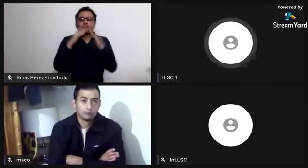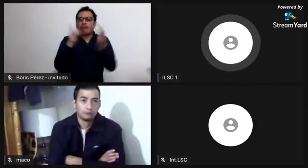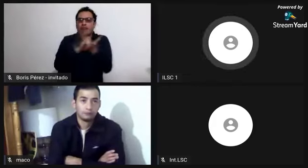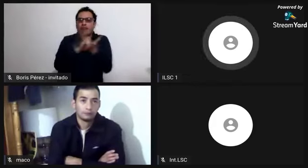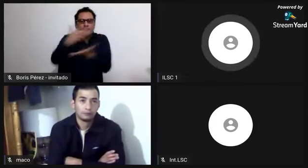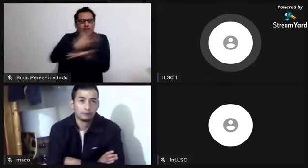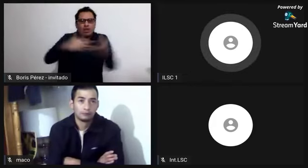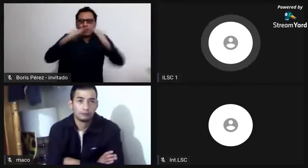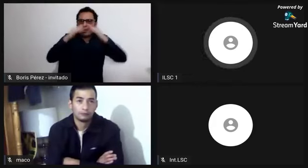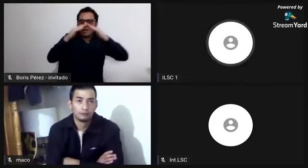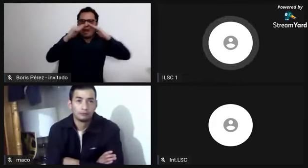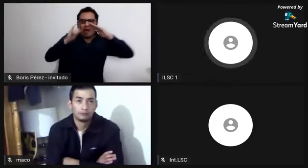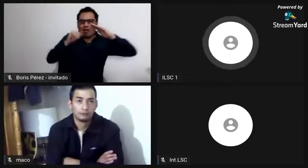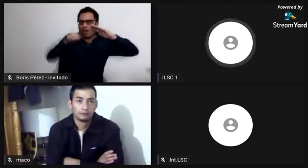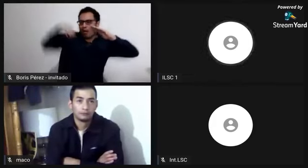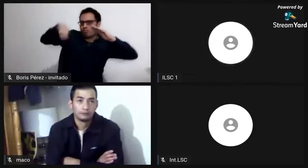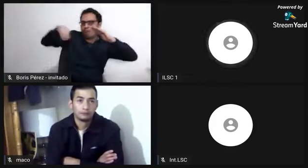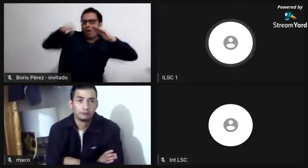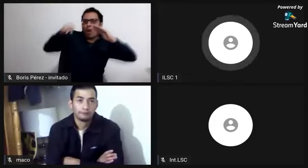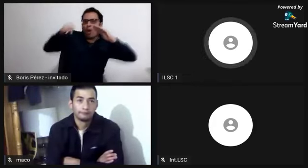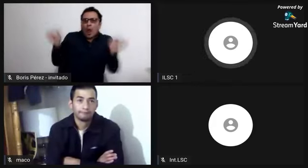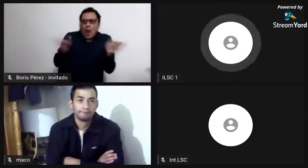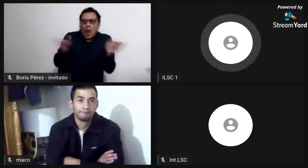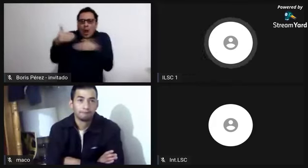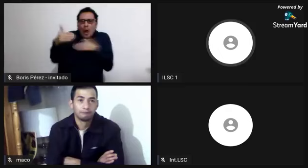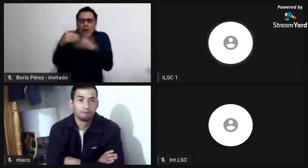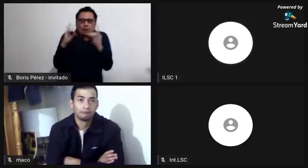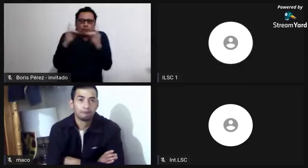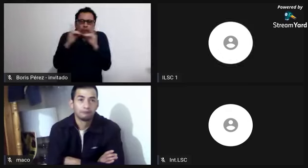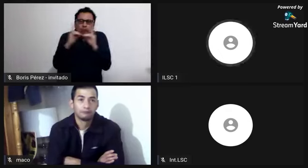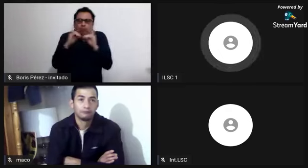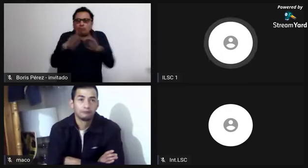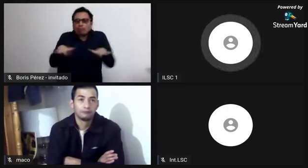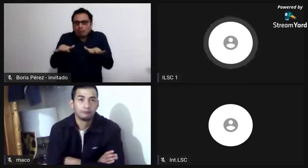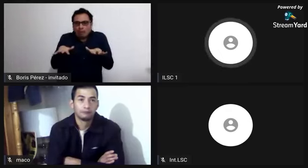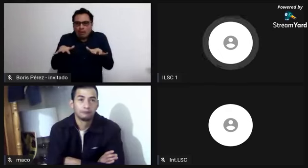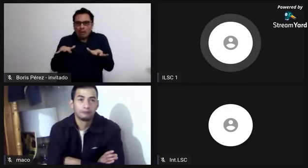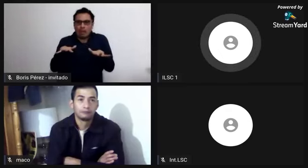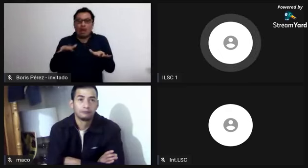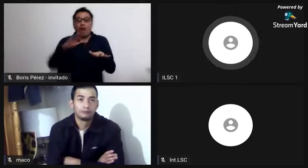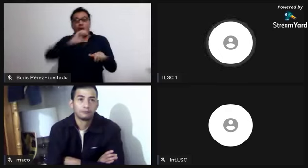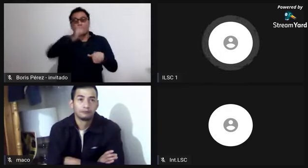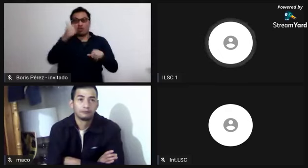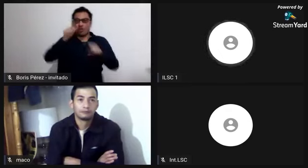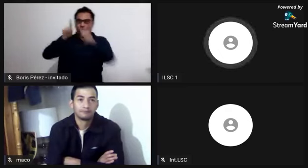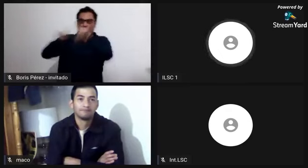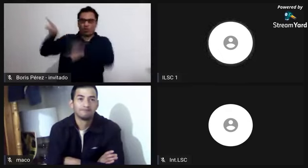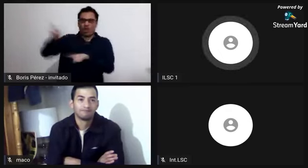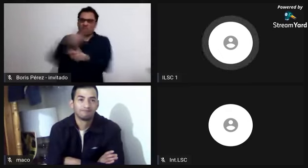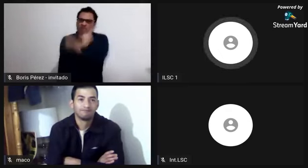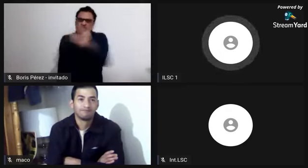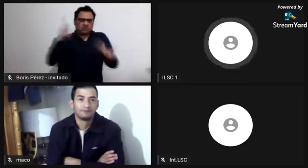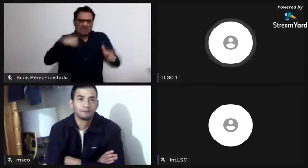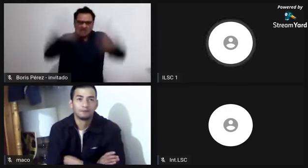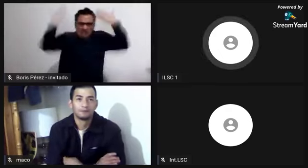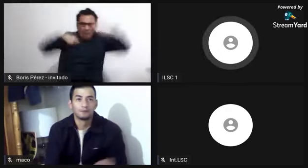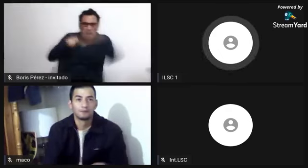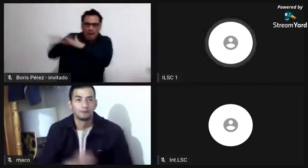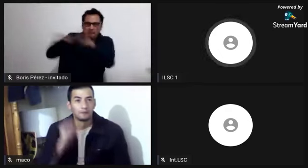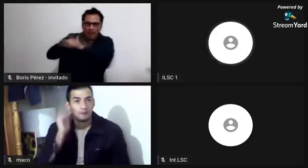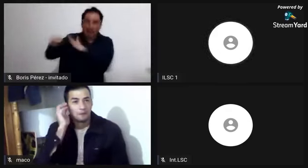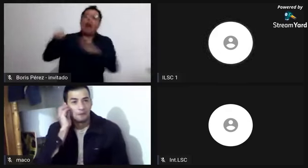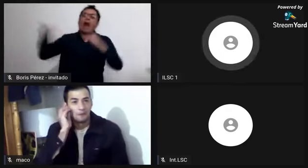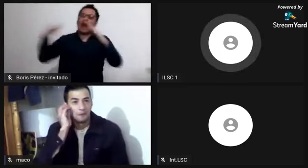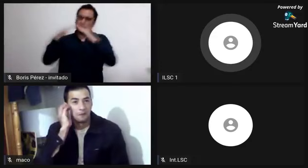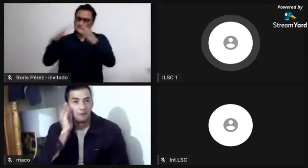favor de la corona y entonces va al margen de la ley y empiezan a enfrentarse con